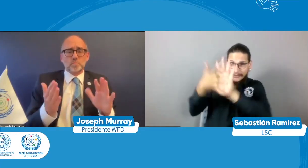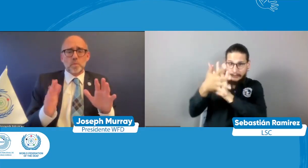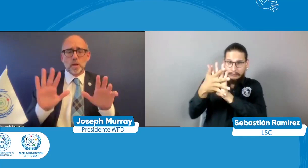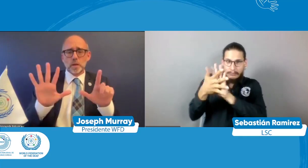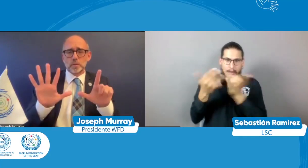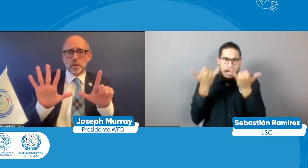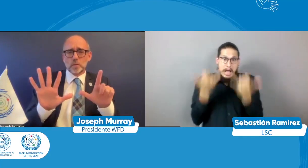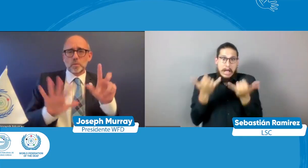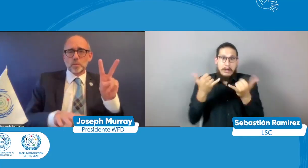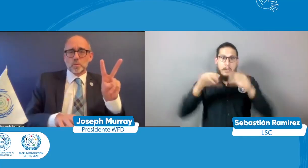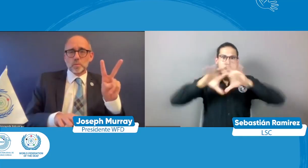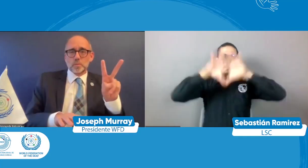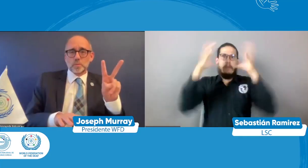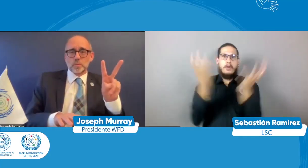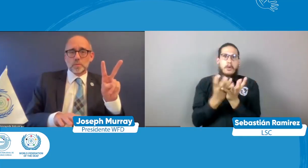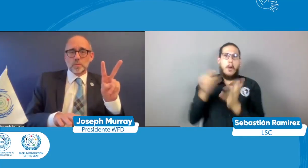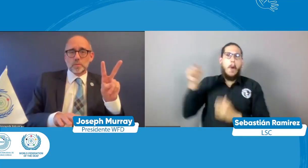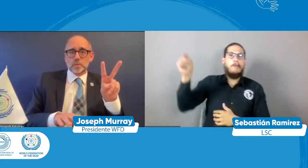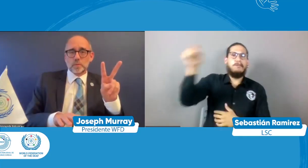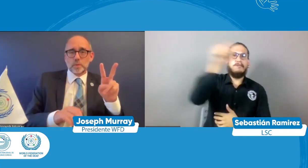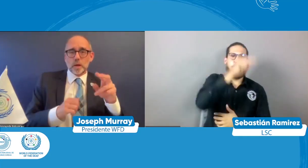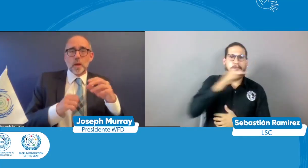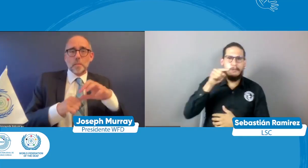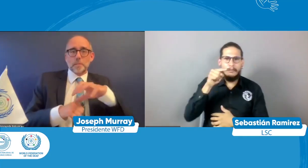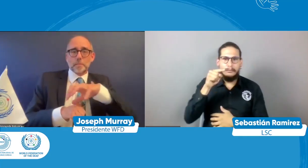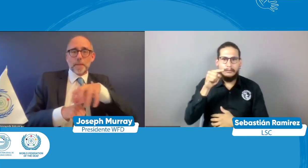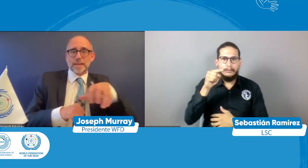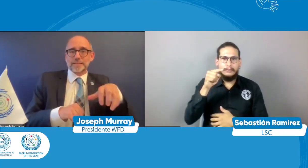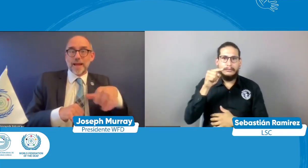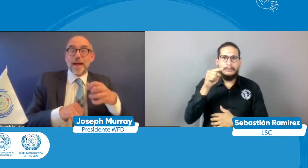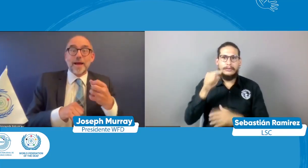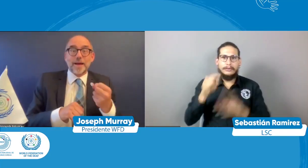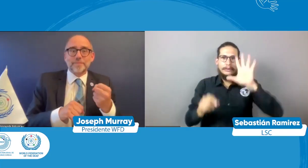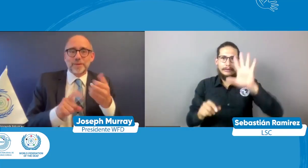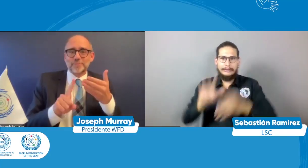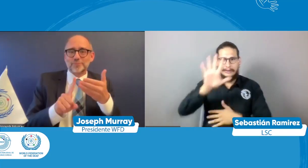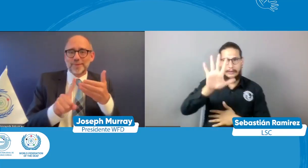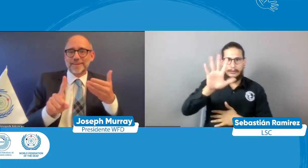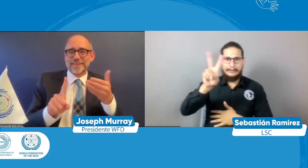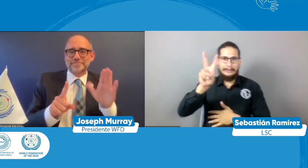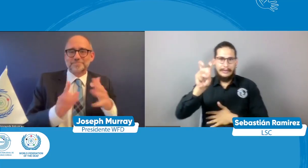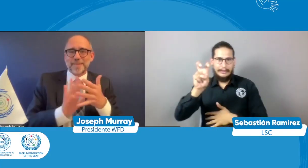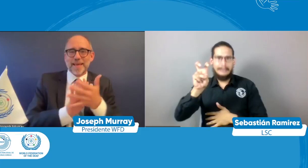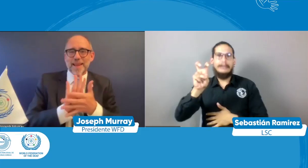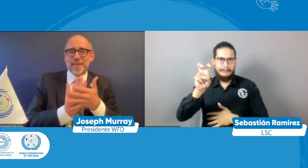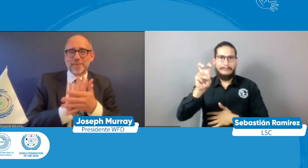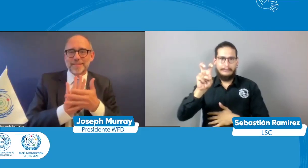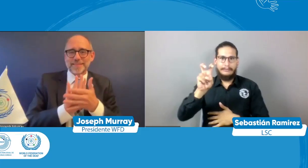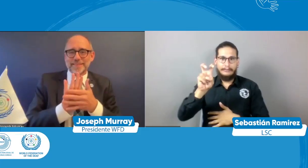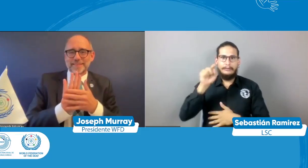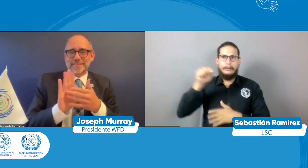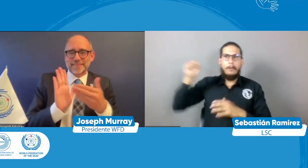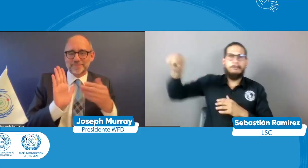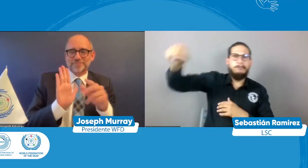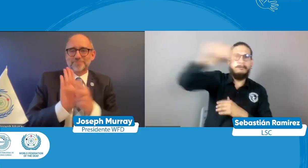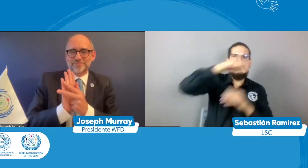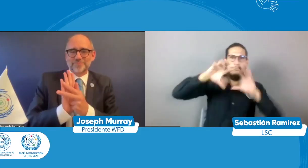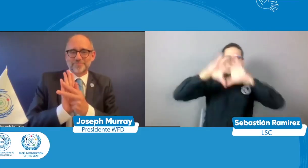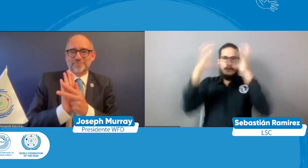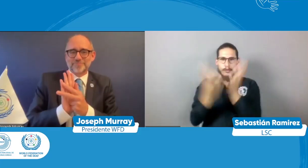y lo estamos hablando de todo el mundo ¿no? ya hay 72 países que han ratificado pues